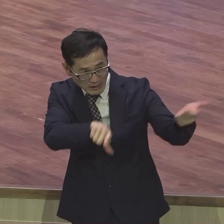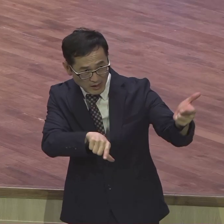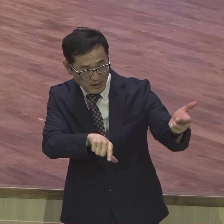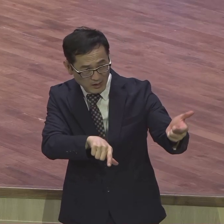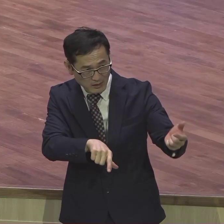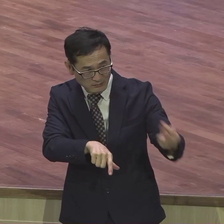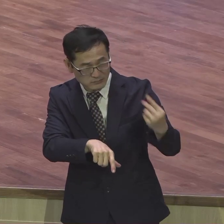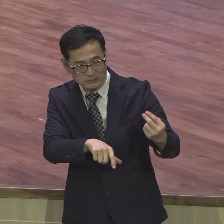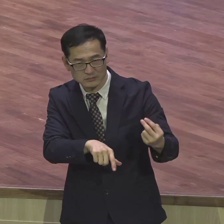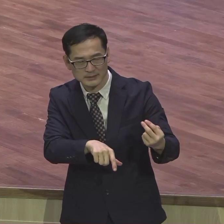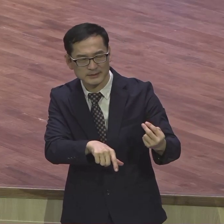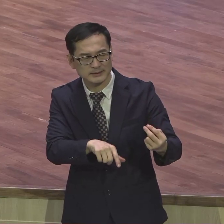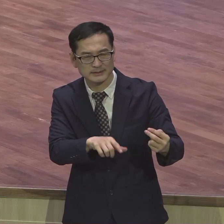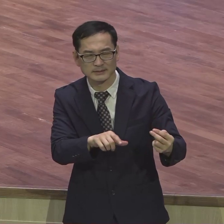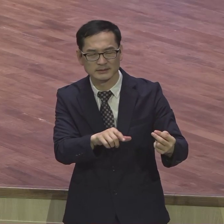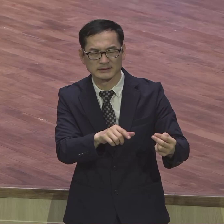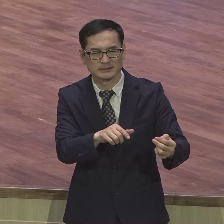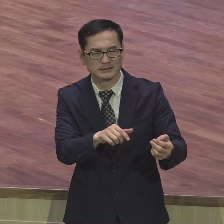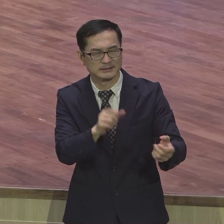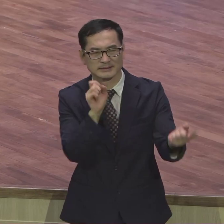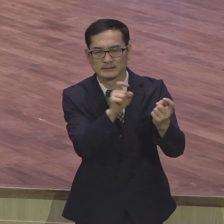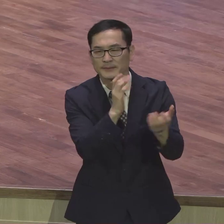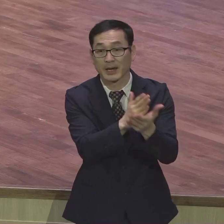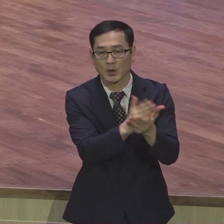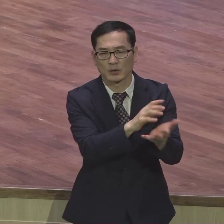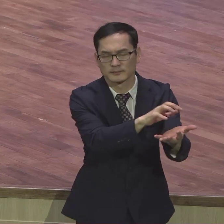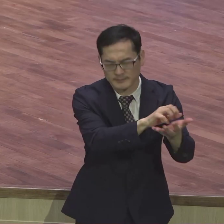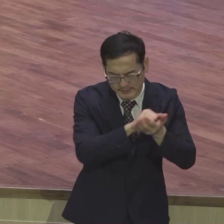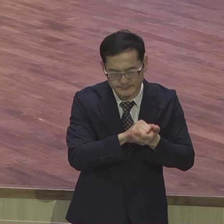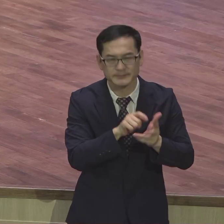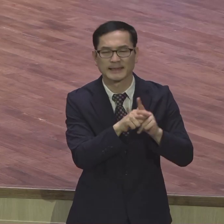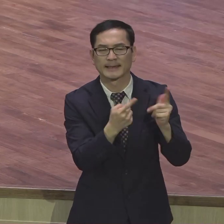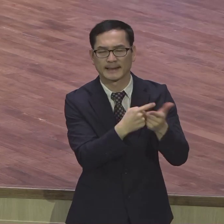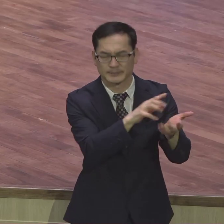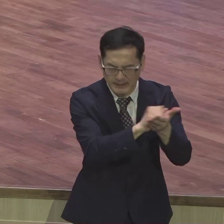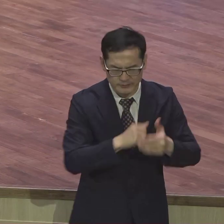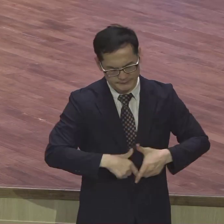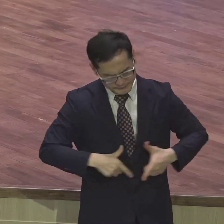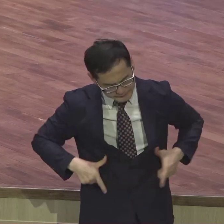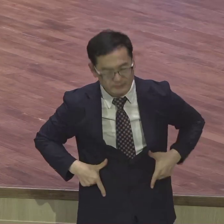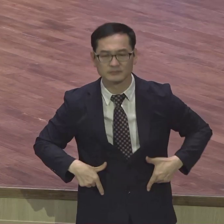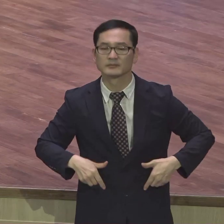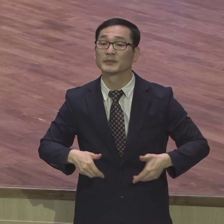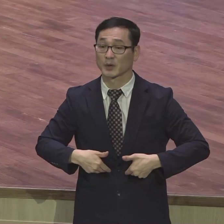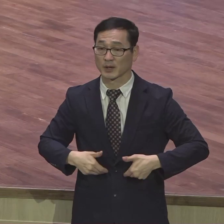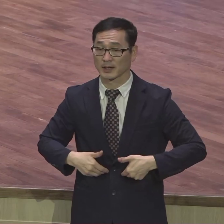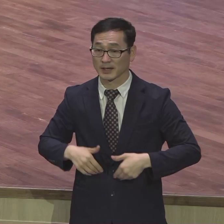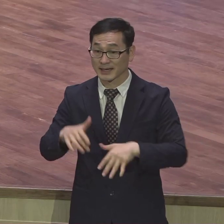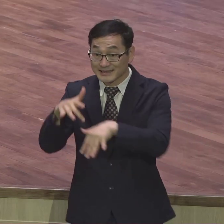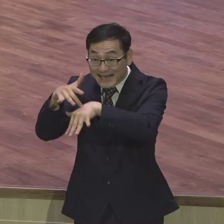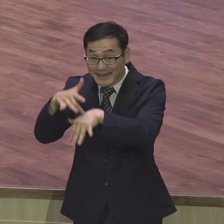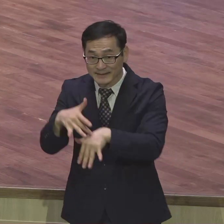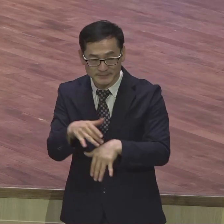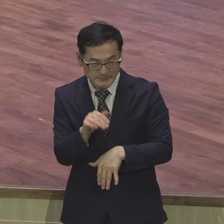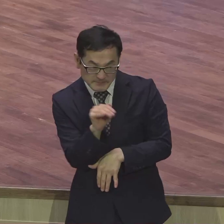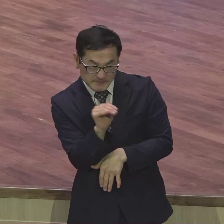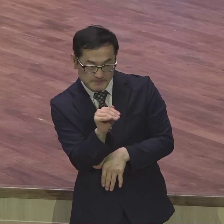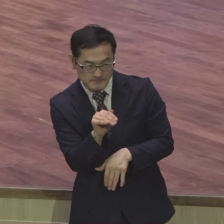가진 것이 중요하다 온 것을 이루기 위해서 사단은 자꾸 깨거든요 사단은 사람들 사이에 들어와서 이간식이거든요